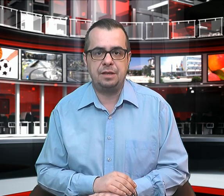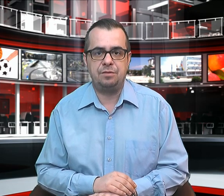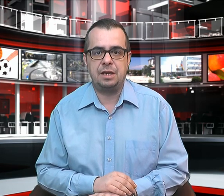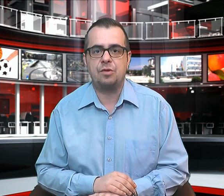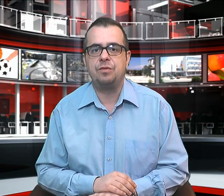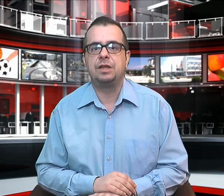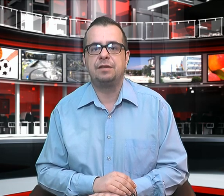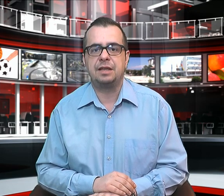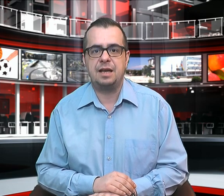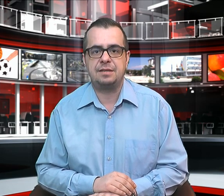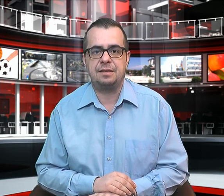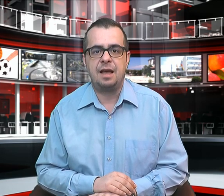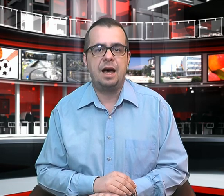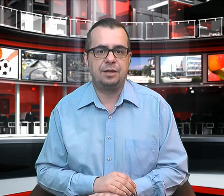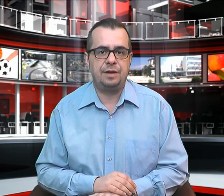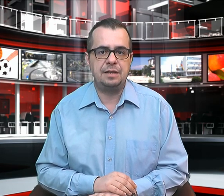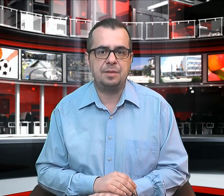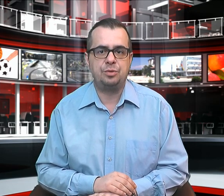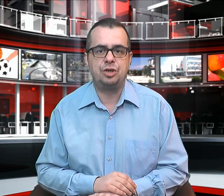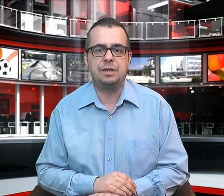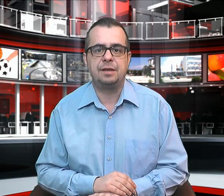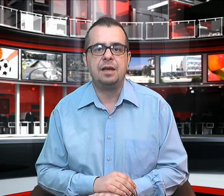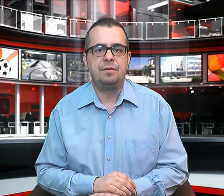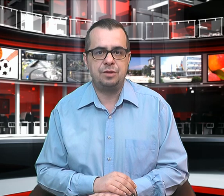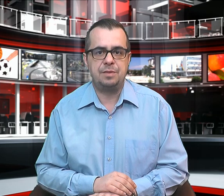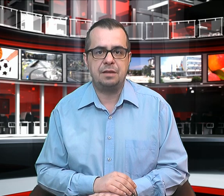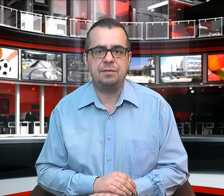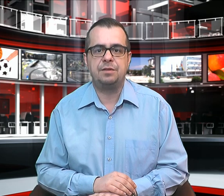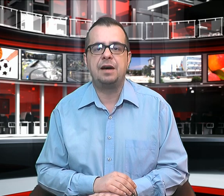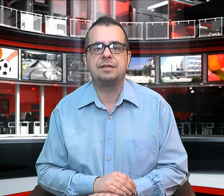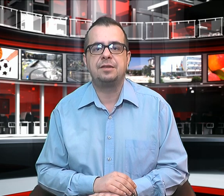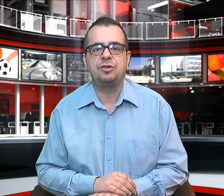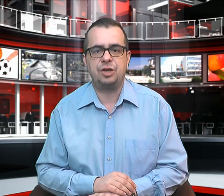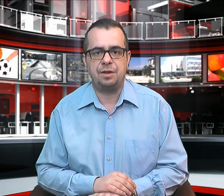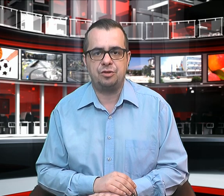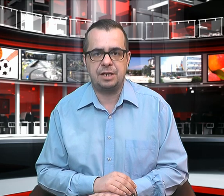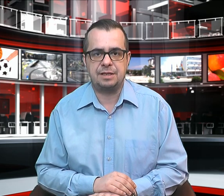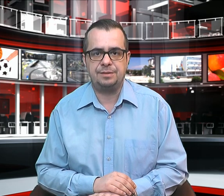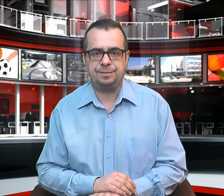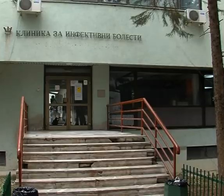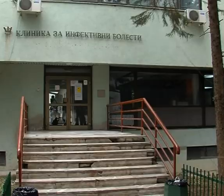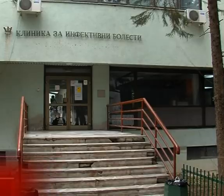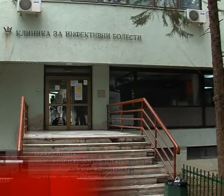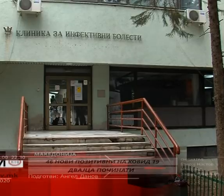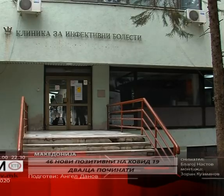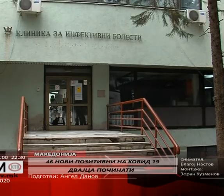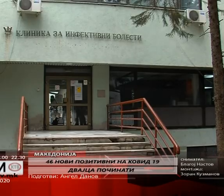позитивни на COVID-19 а две лица починати во изминативе 24 часа.